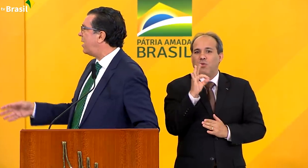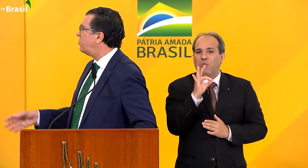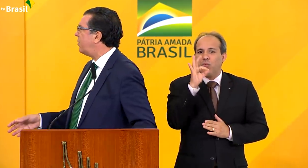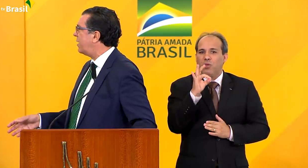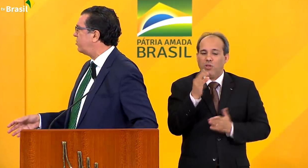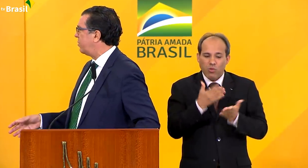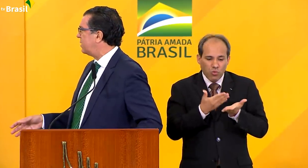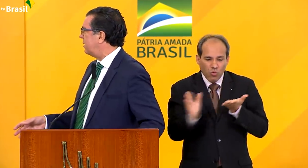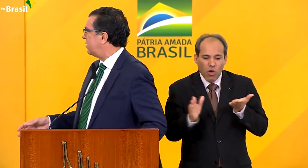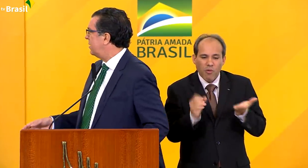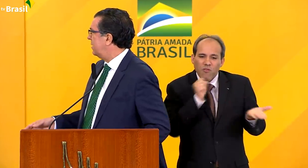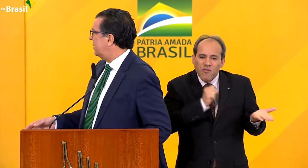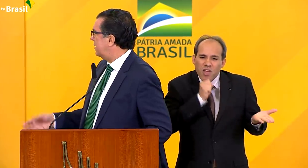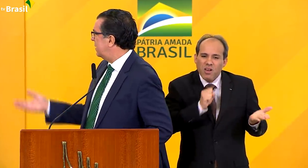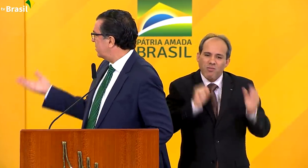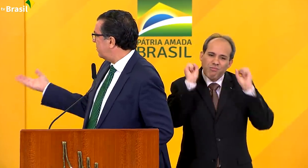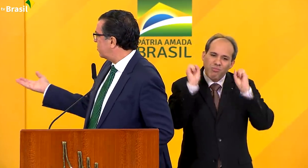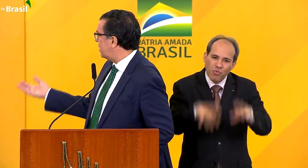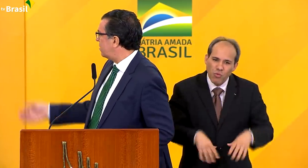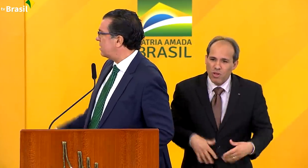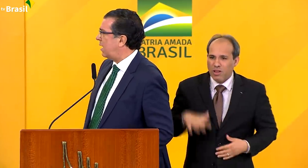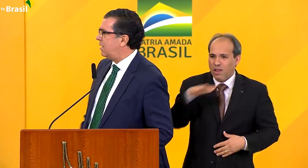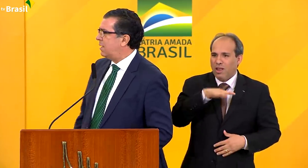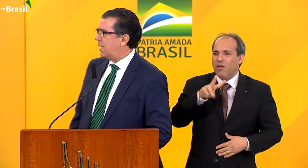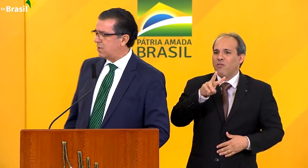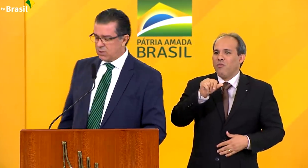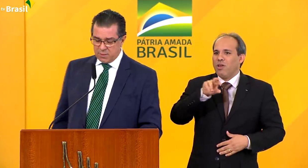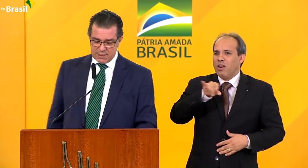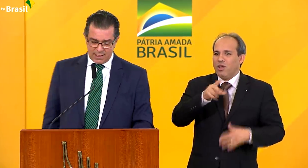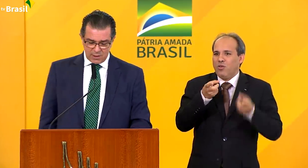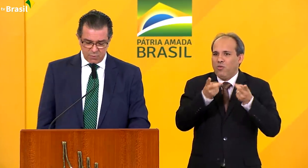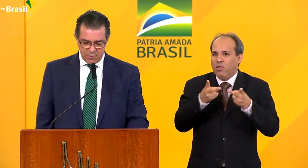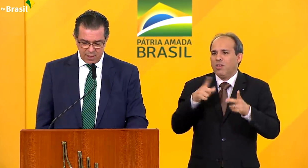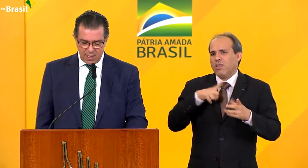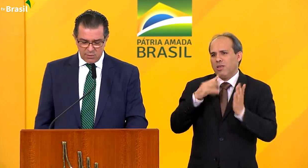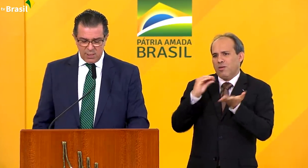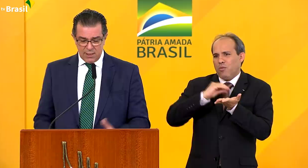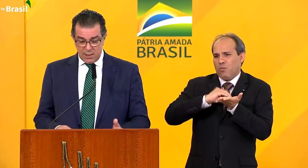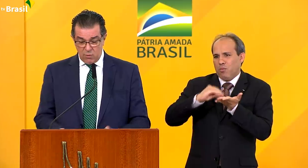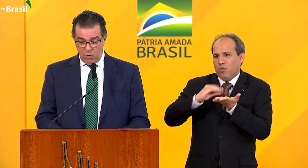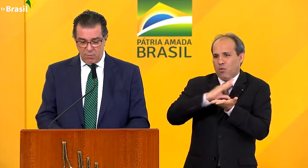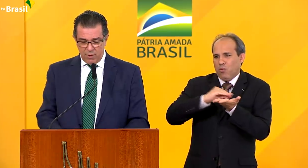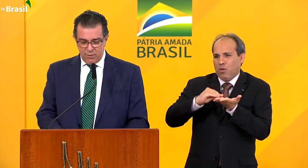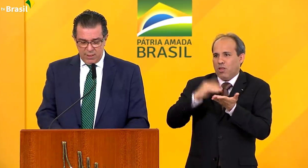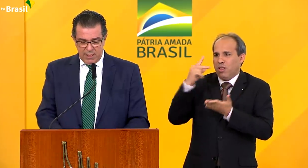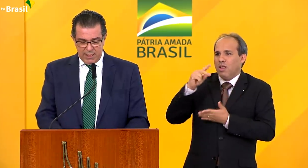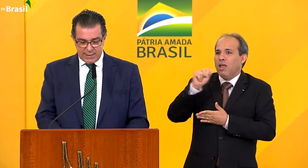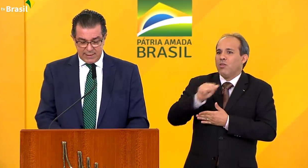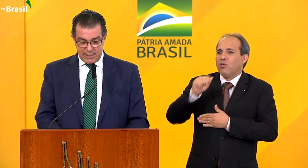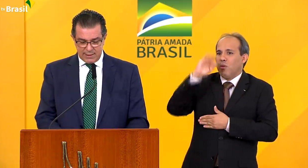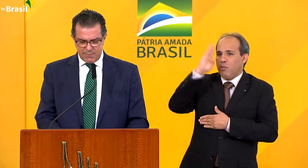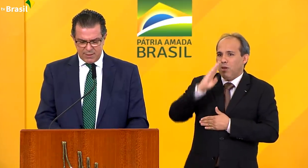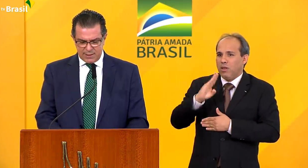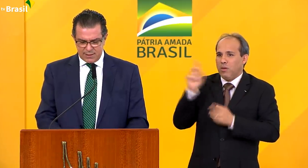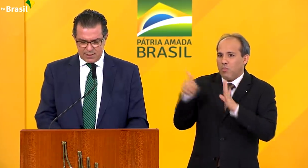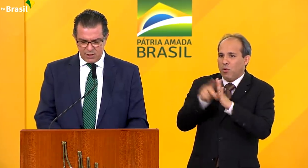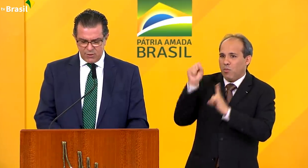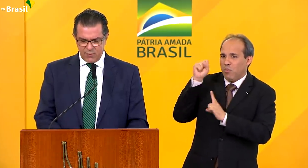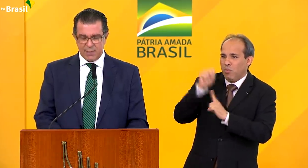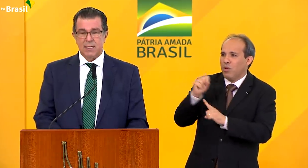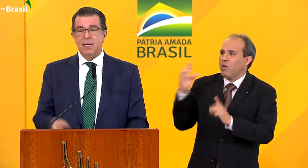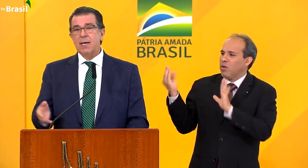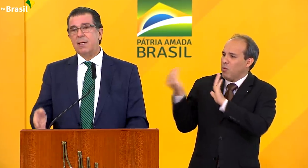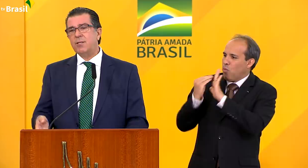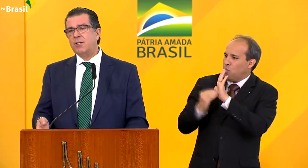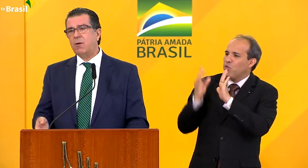de tudo que se perde no varejo, presidente. Nós temos os dados da Associação Brasileira de Supermercados que corroboram essa pesquisa